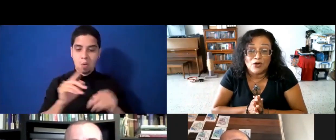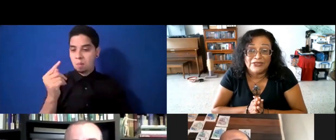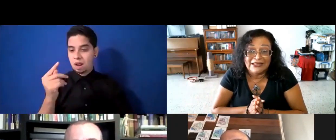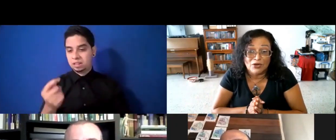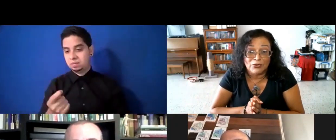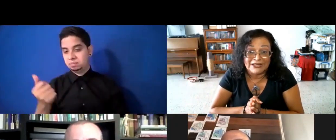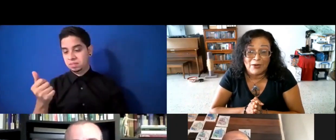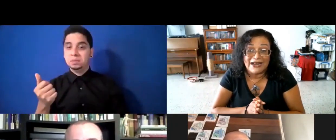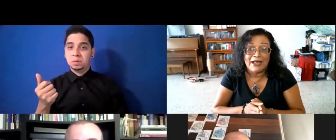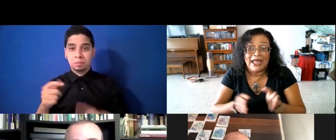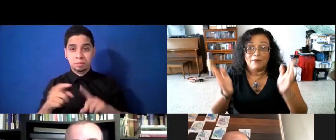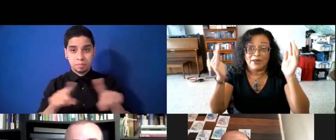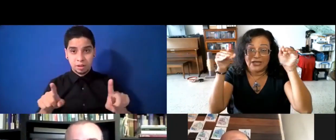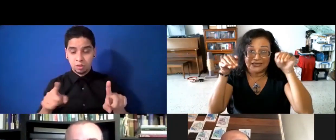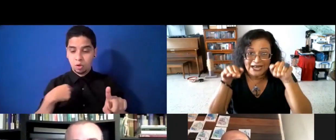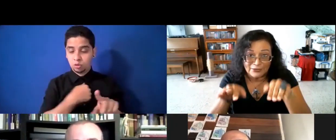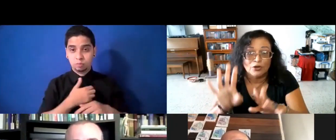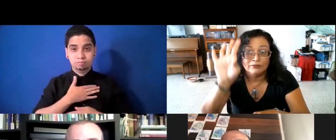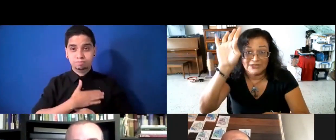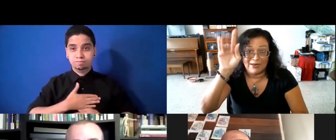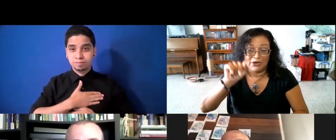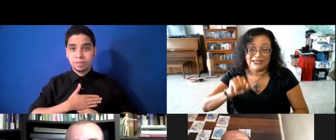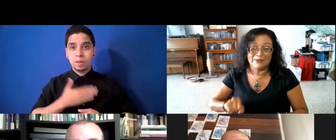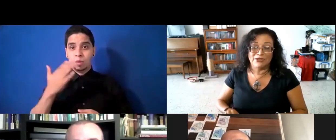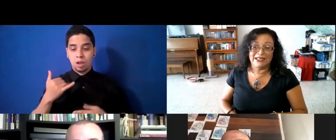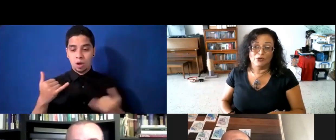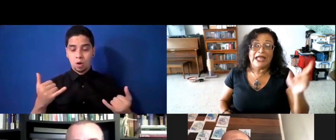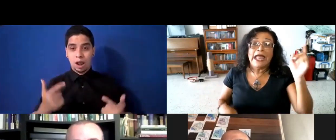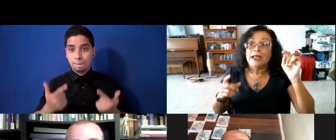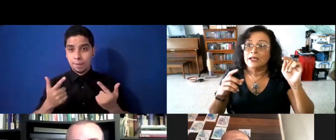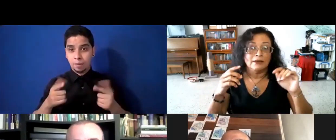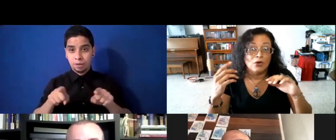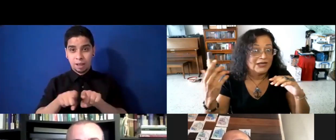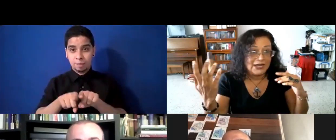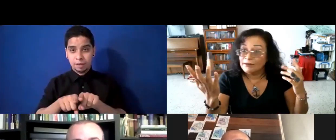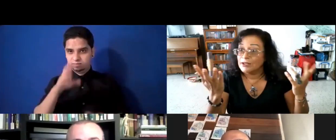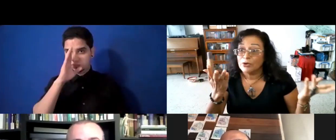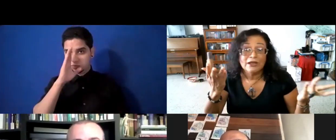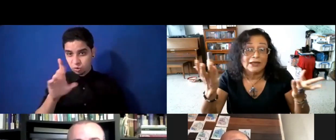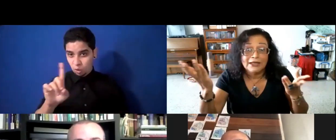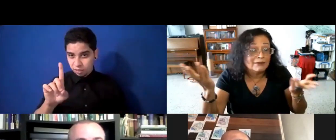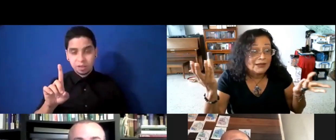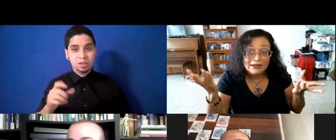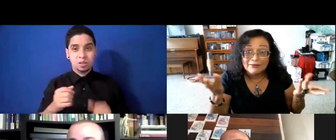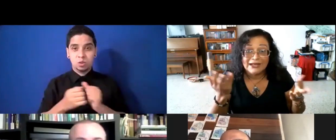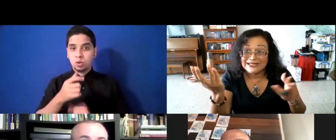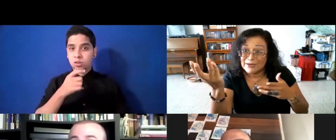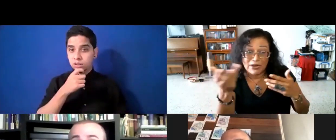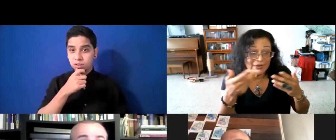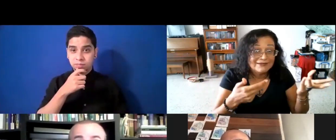contentos porque estamos, mira, en vivo y en directo. Ya mismo le decimos desde dónde. ¿Y con quién estoy aquí? Bueno, por